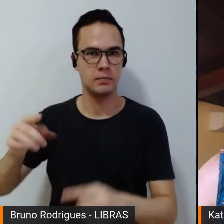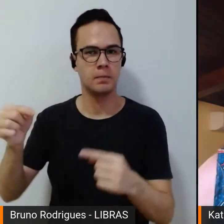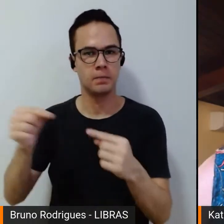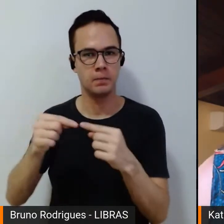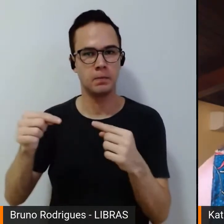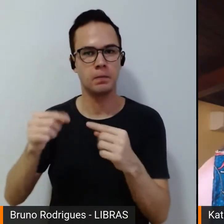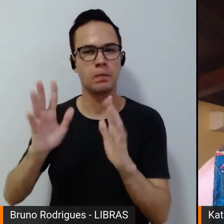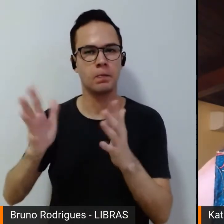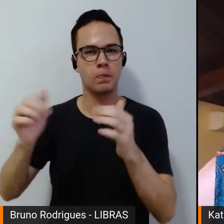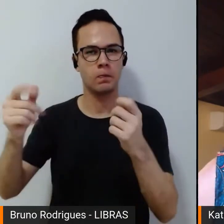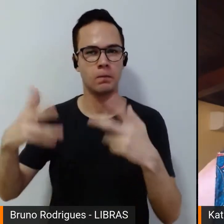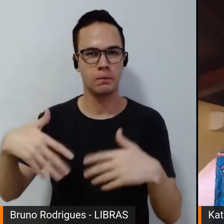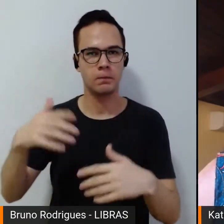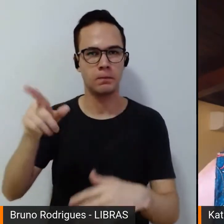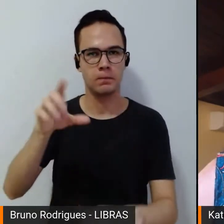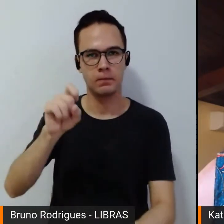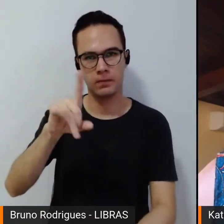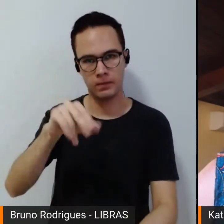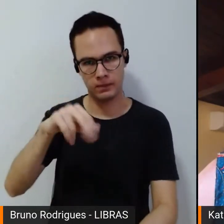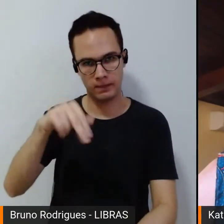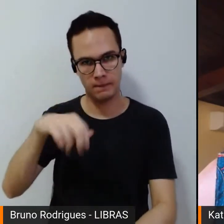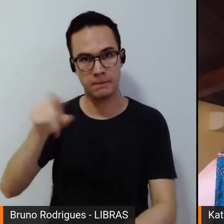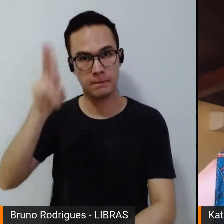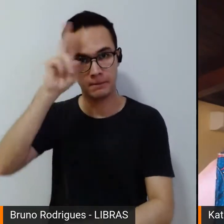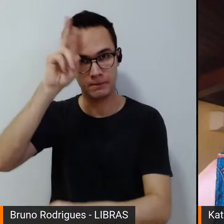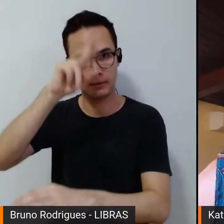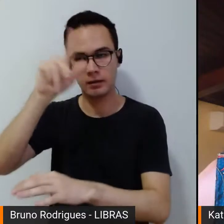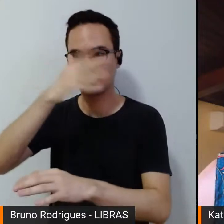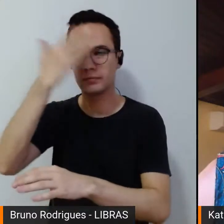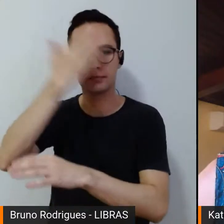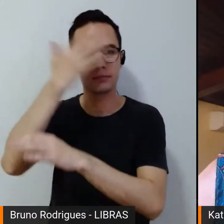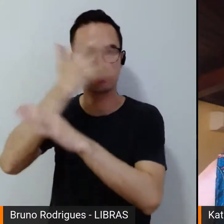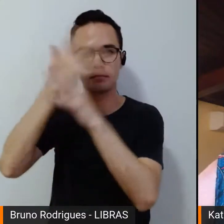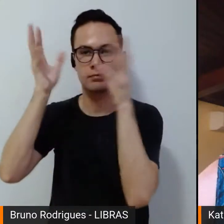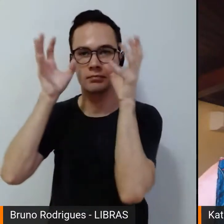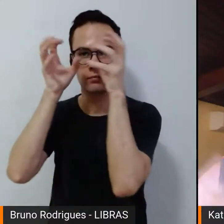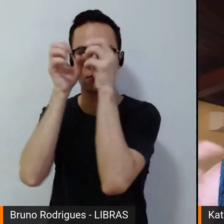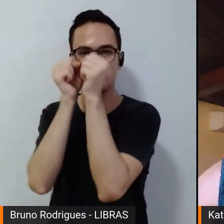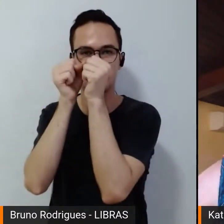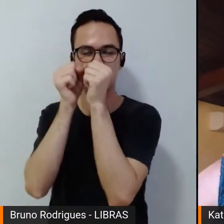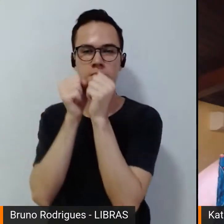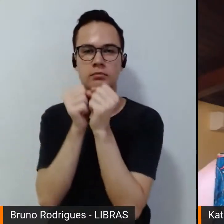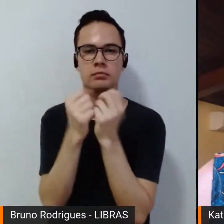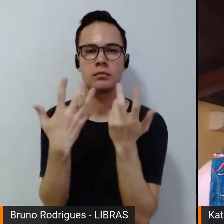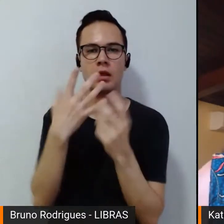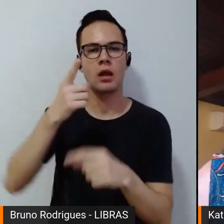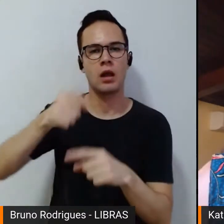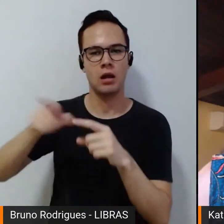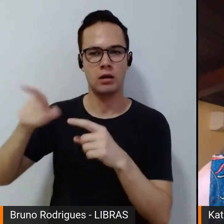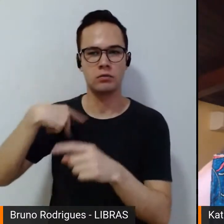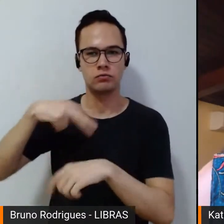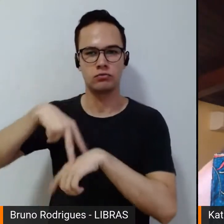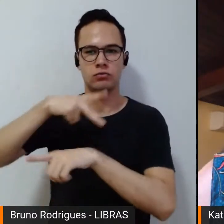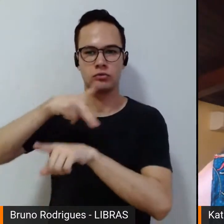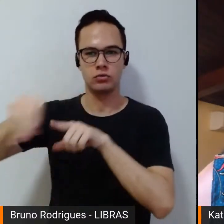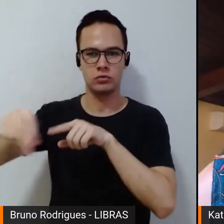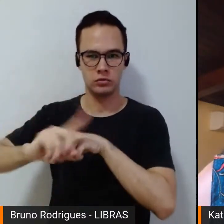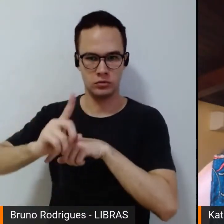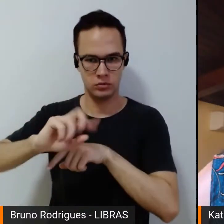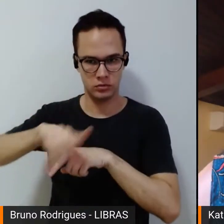como disse a Silvana, têm a sua história invisibilizada não por não terem subido ao pódio,